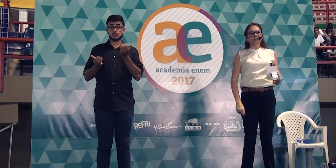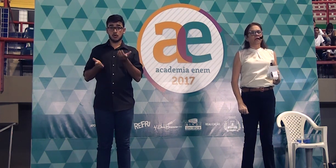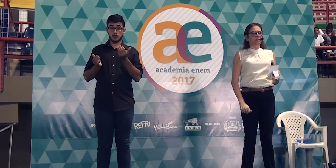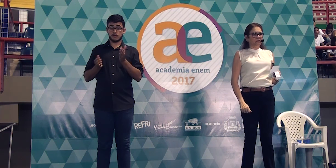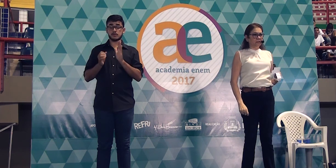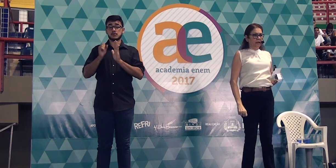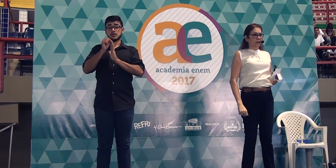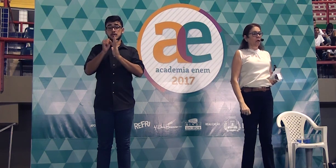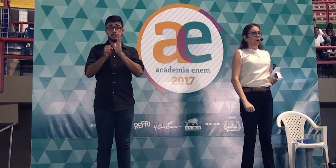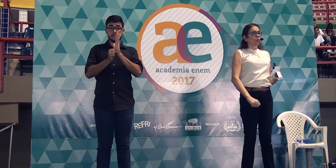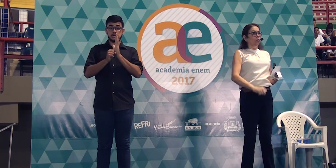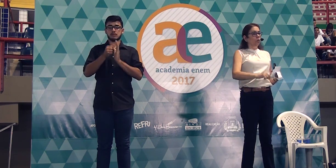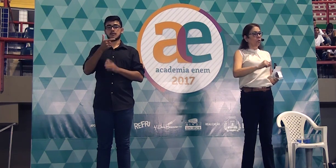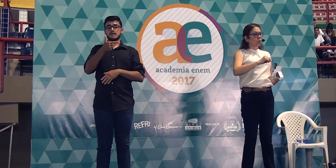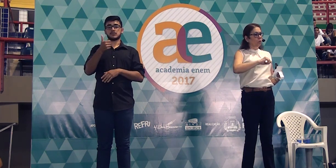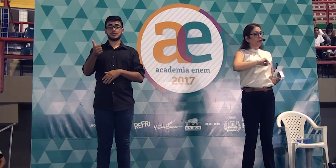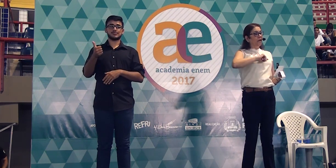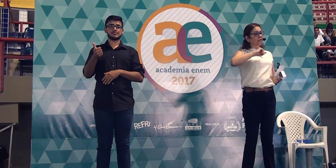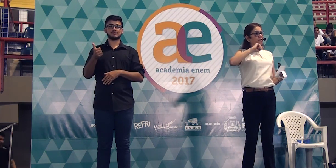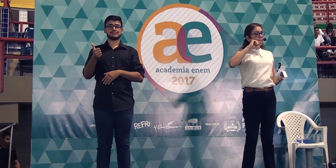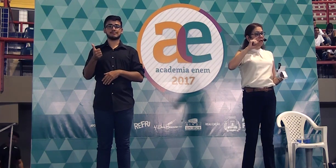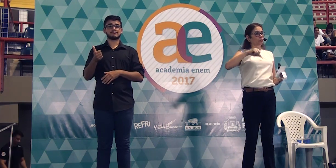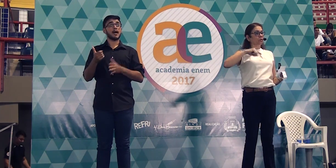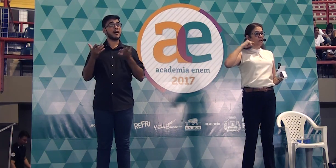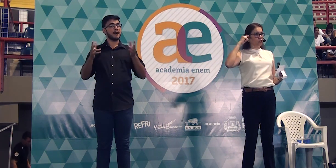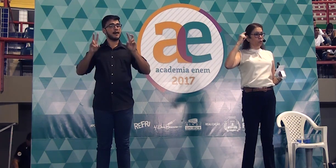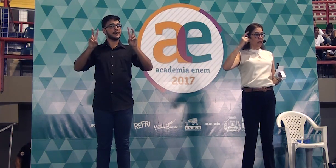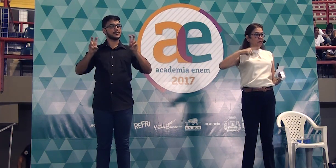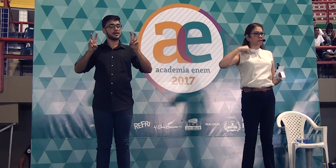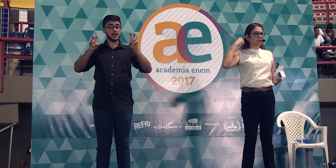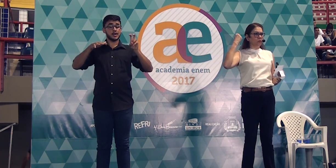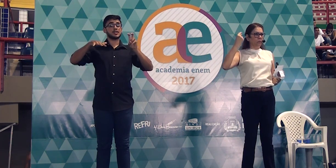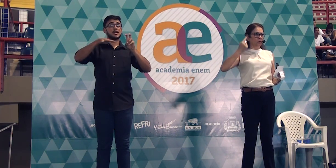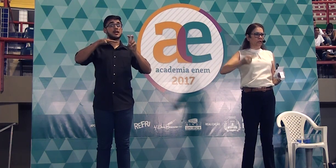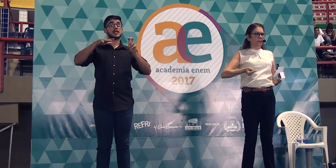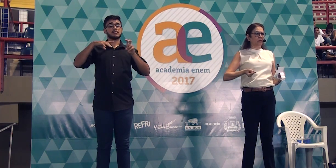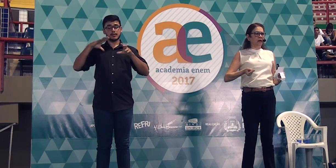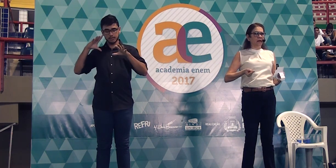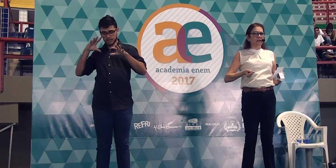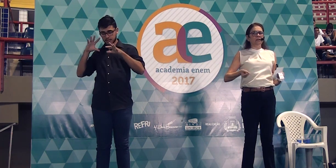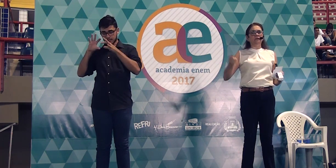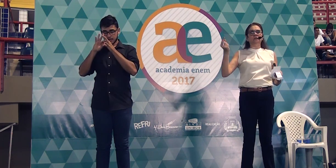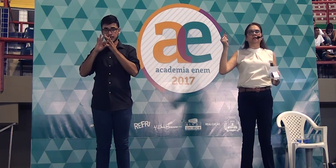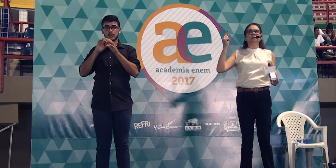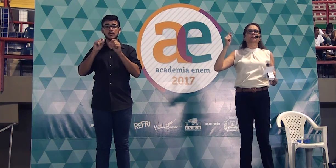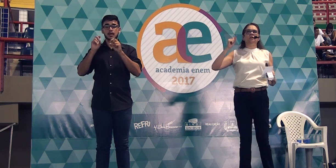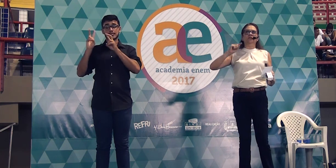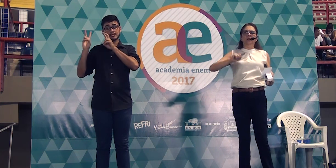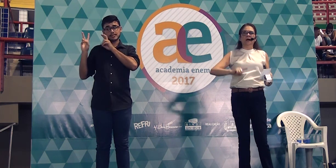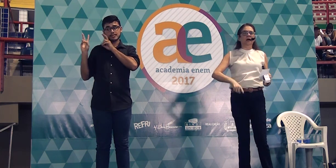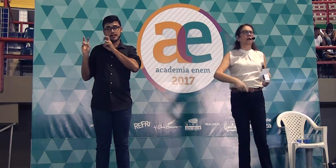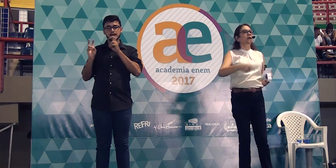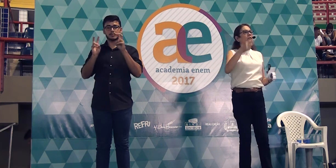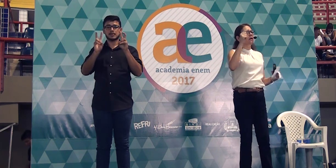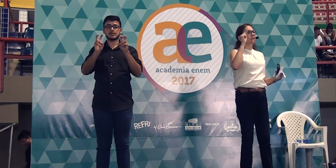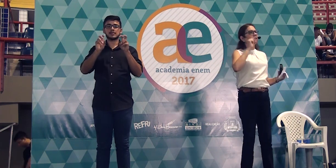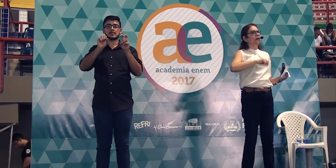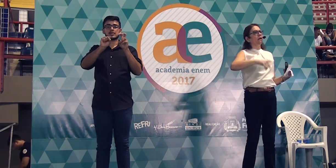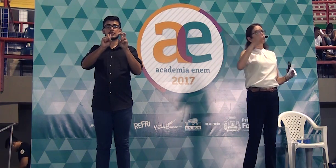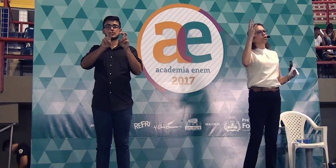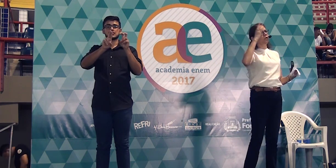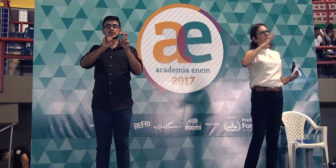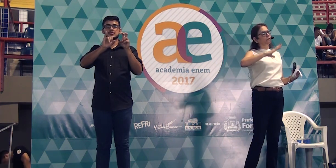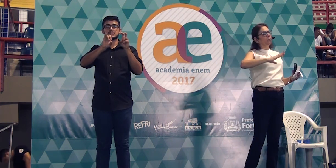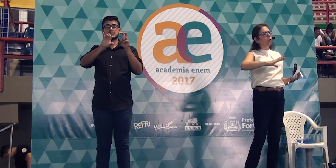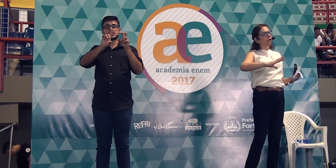Quando ele disser o crescimento das doenças comportamentais, aí vocês podem falar da